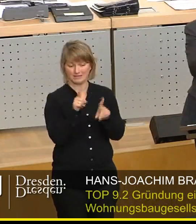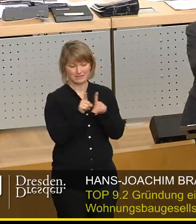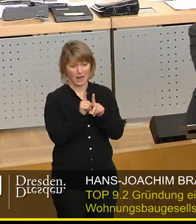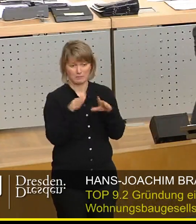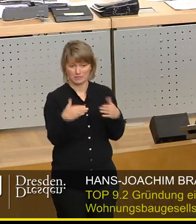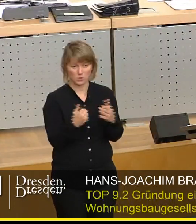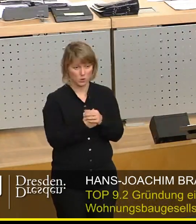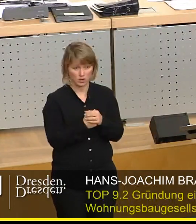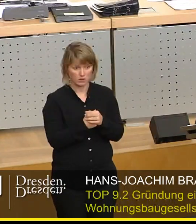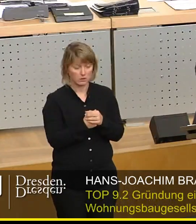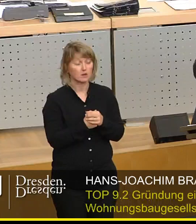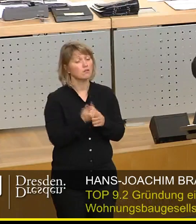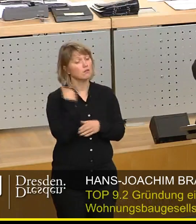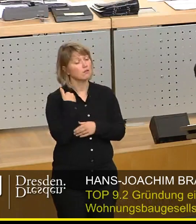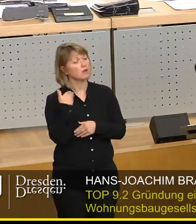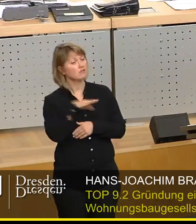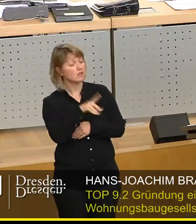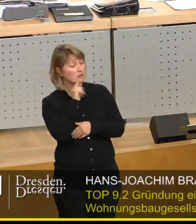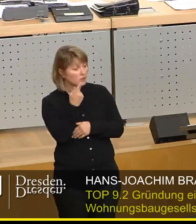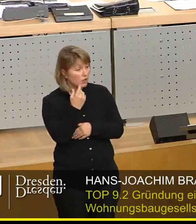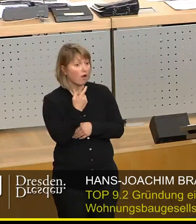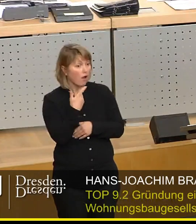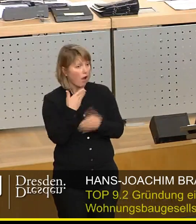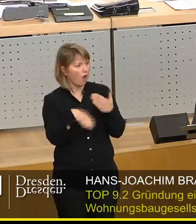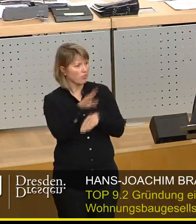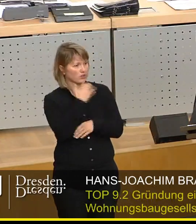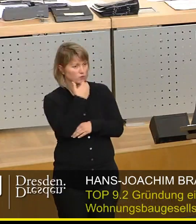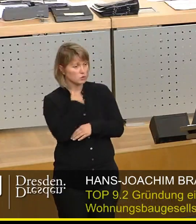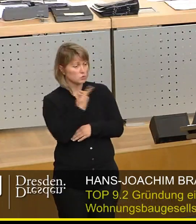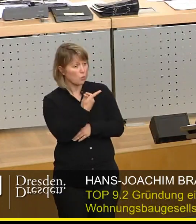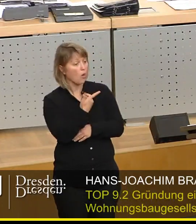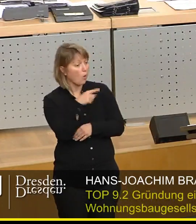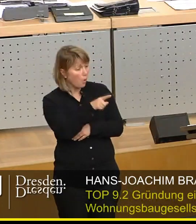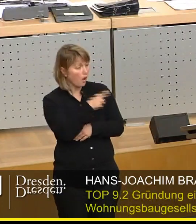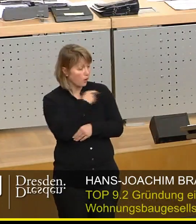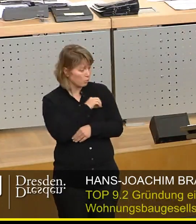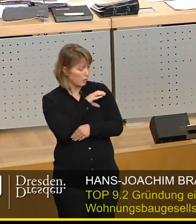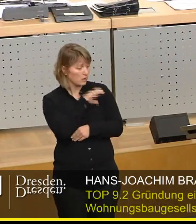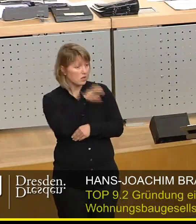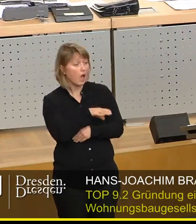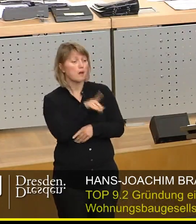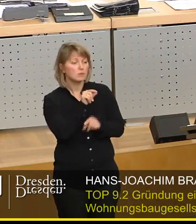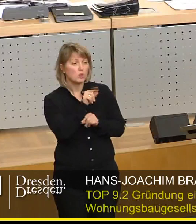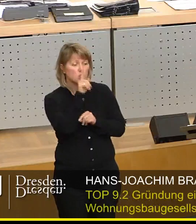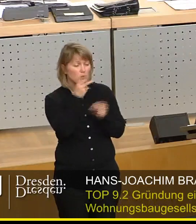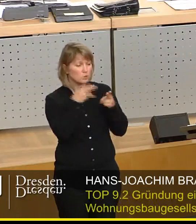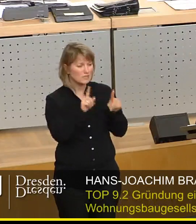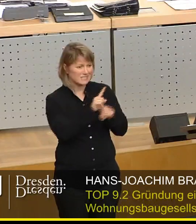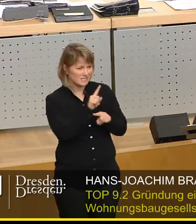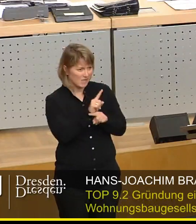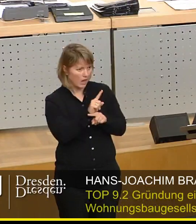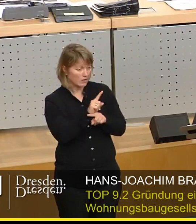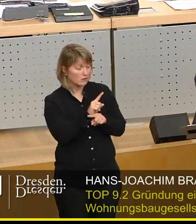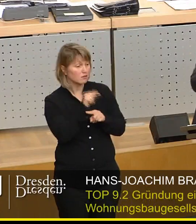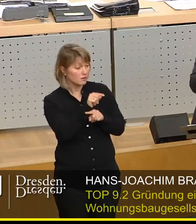heißt, ich habe dann möglicherweise, was wir uns doch hoffentlich alle wünschen, über einen mehr oder weniger kurzen Zeitraum die Wohnungen